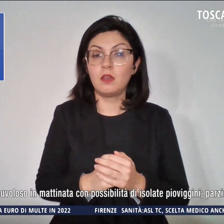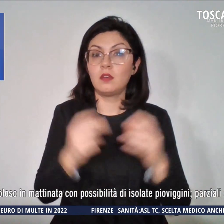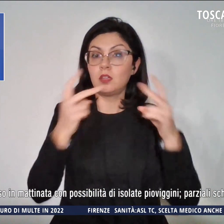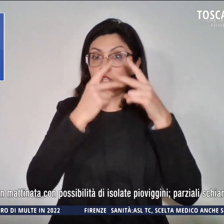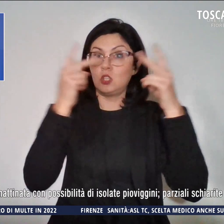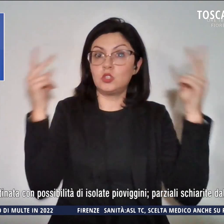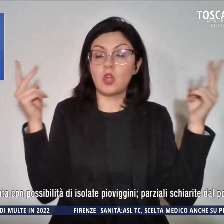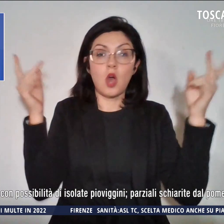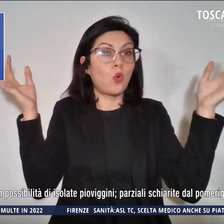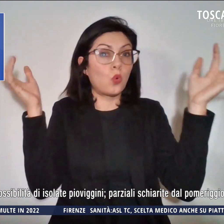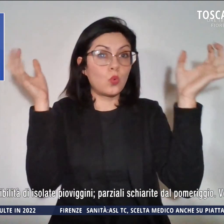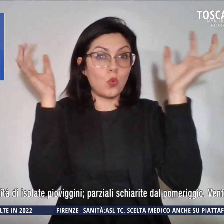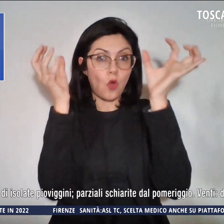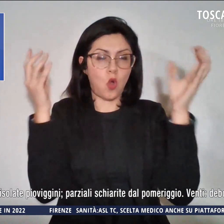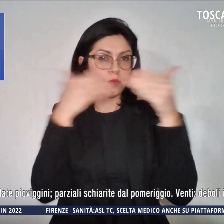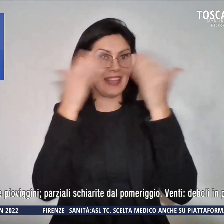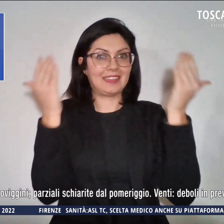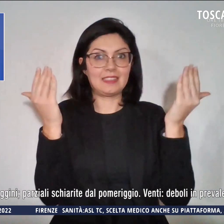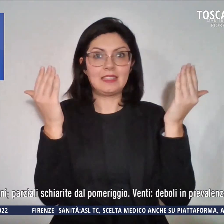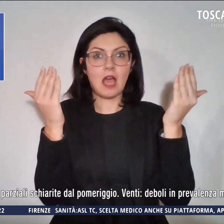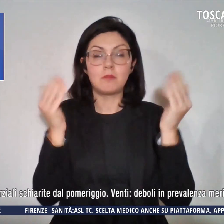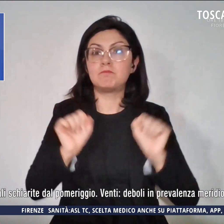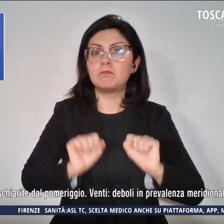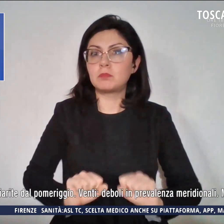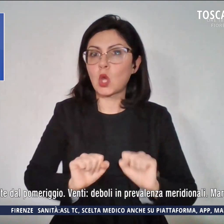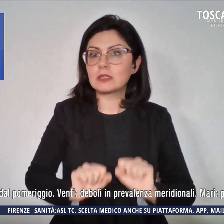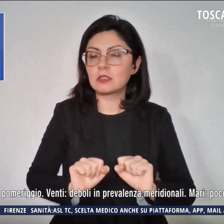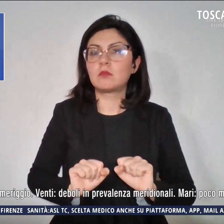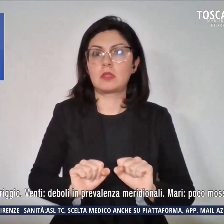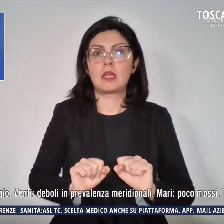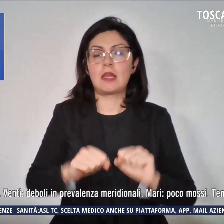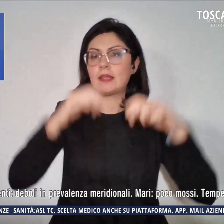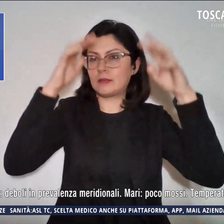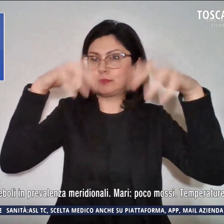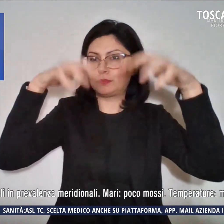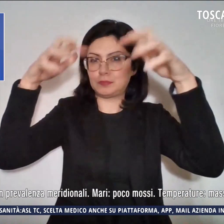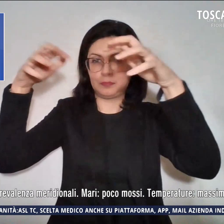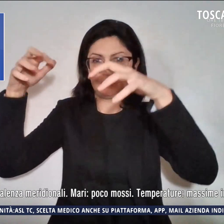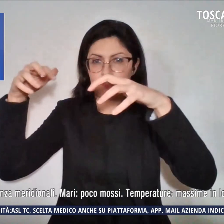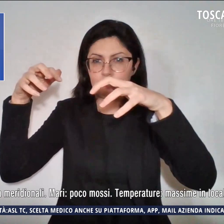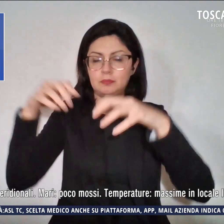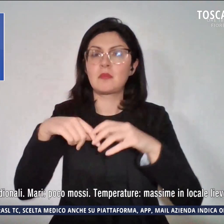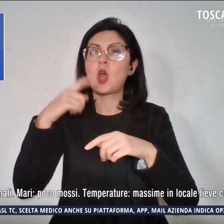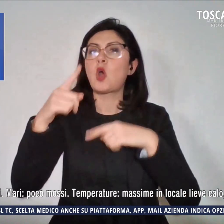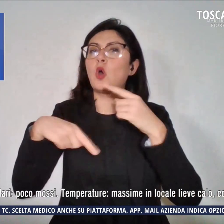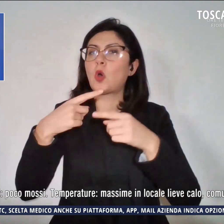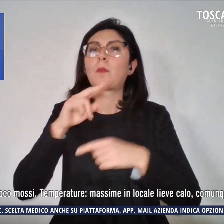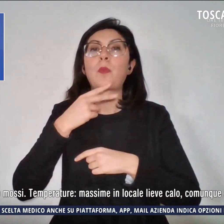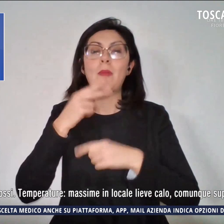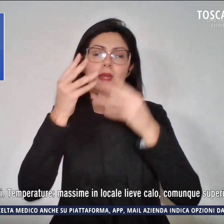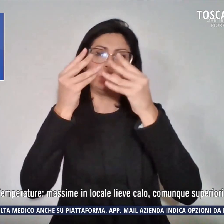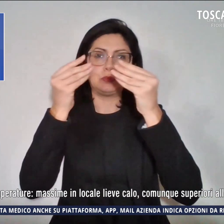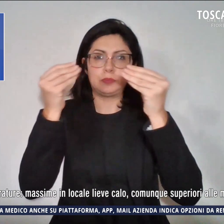nuvoloso in mattinata, con possibilità di isolati pioviggini, parziali schiarite dal pomeriggio.